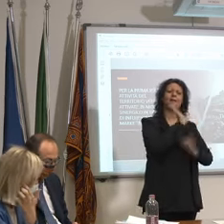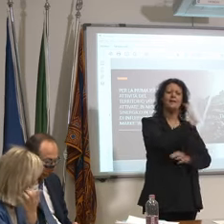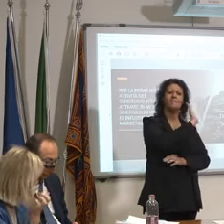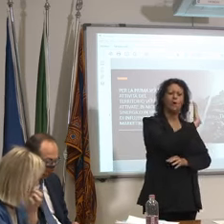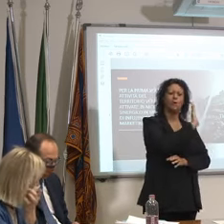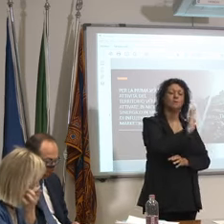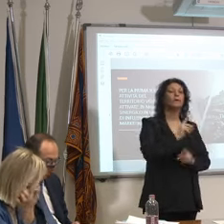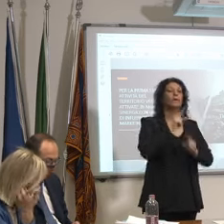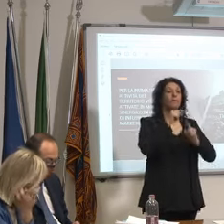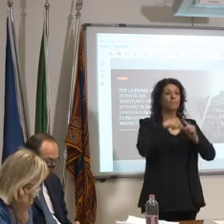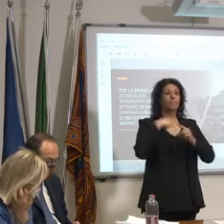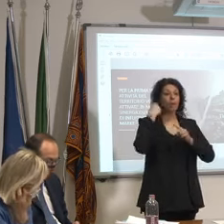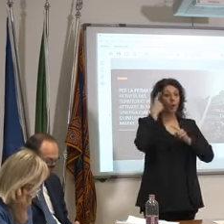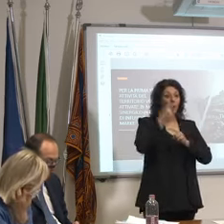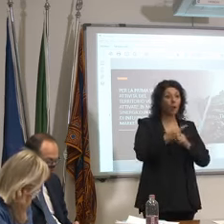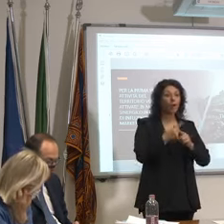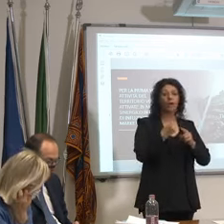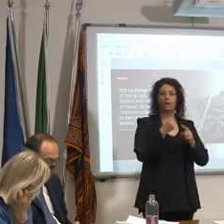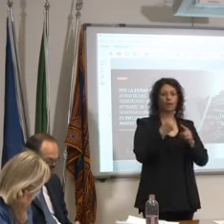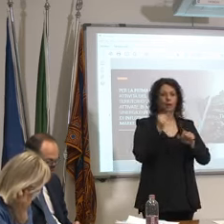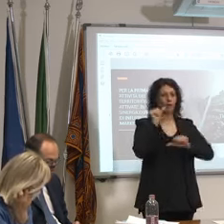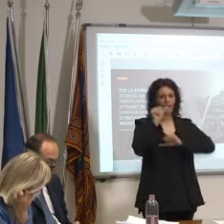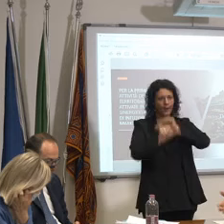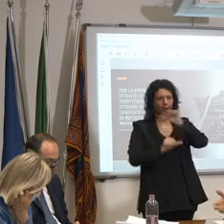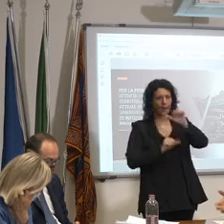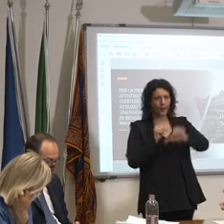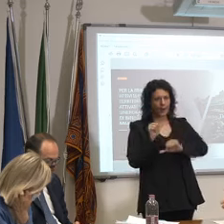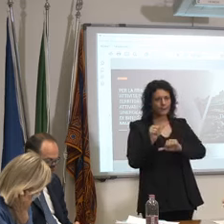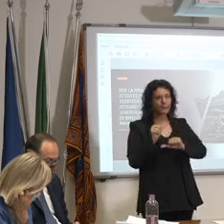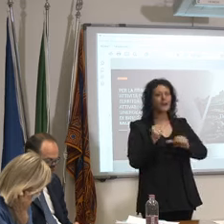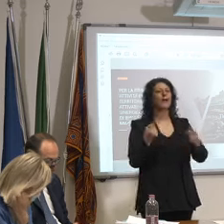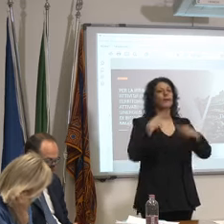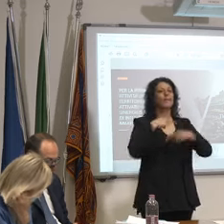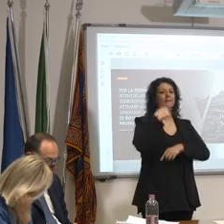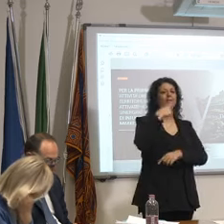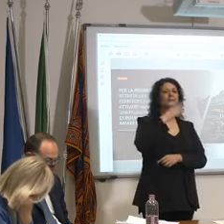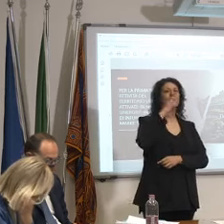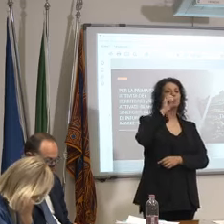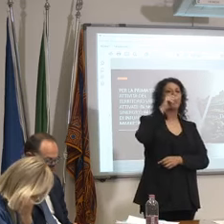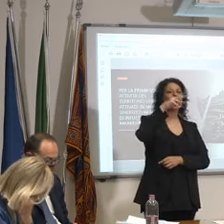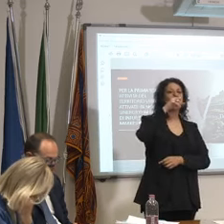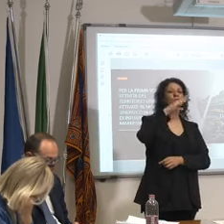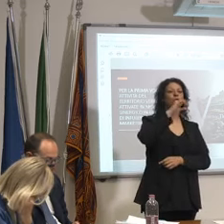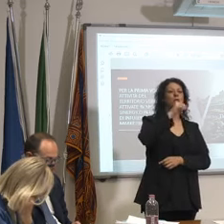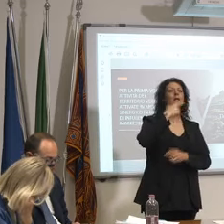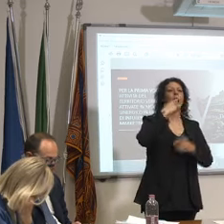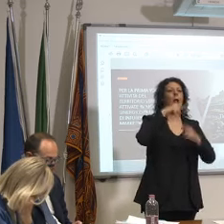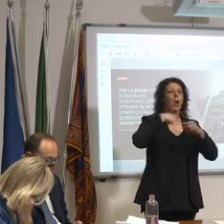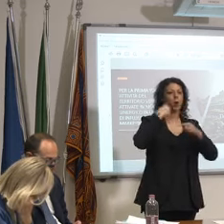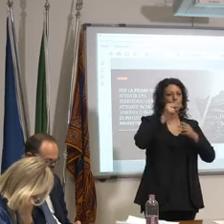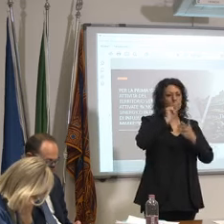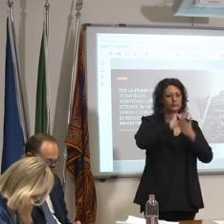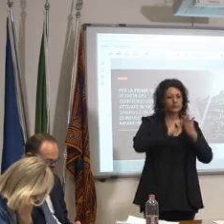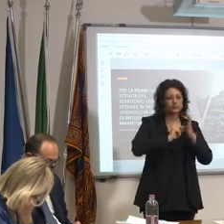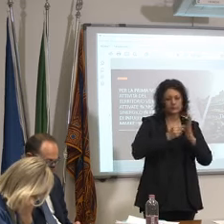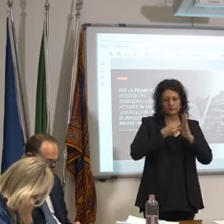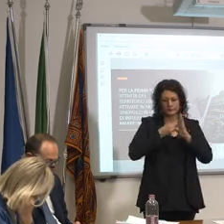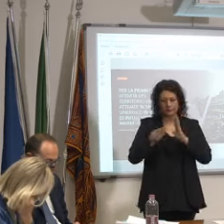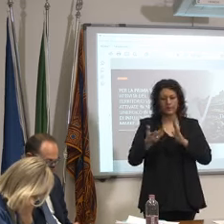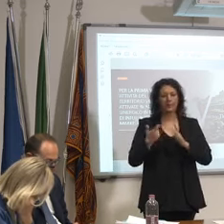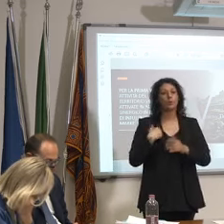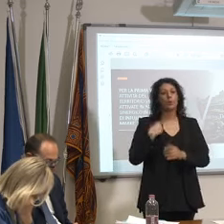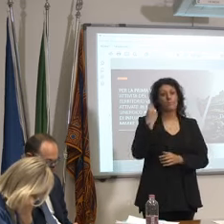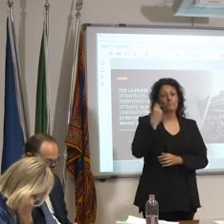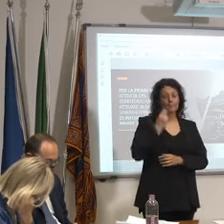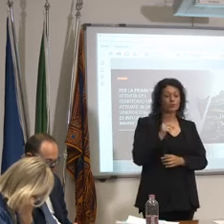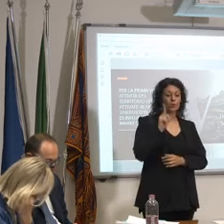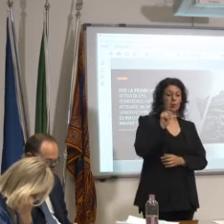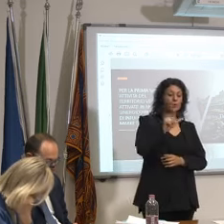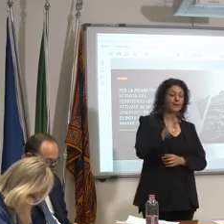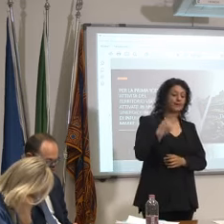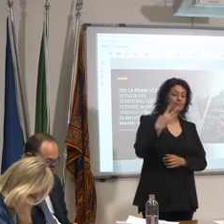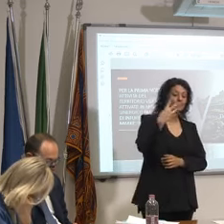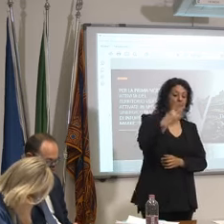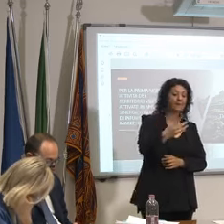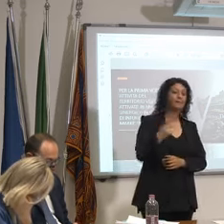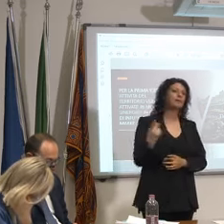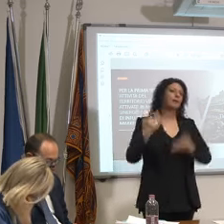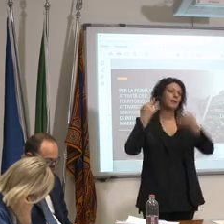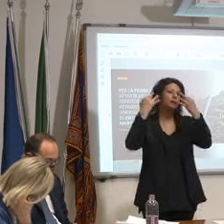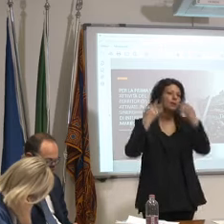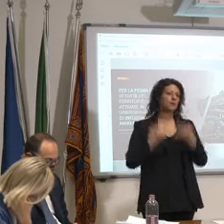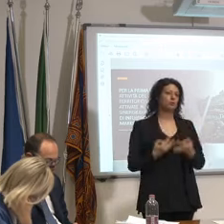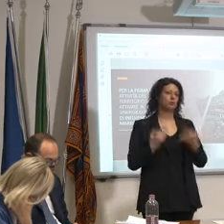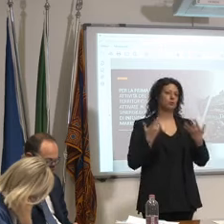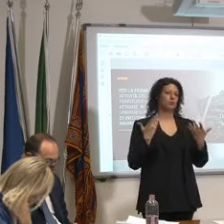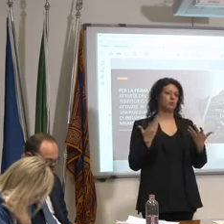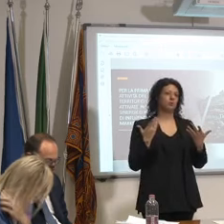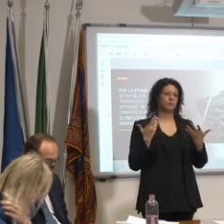che ha riscritto a nome della conferenza allora a noi risulta che lunedì o martedì a massimo si chiuda sta roba speriamo che